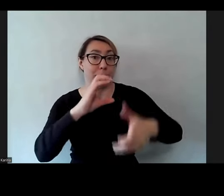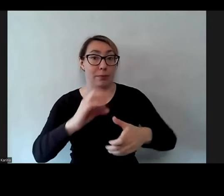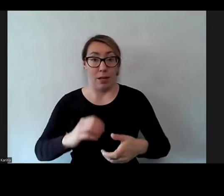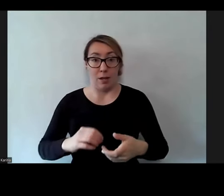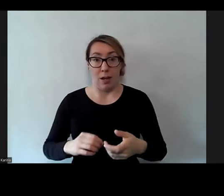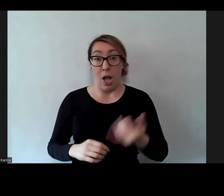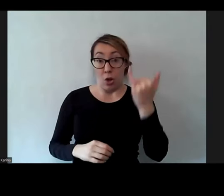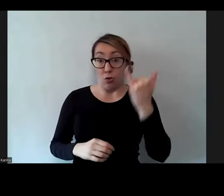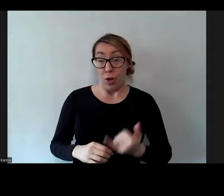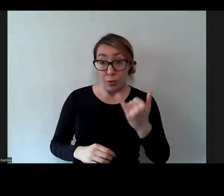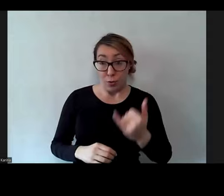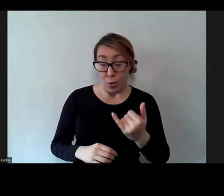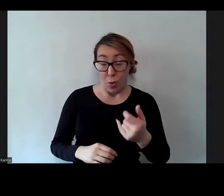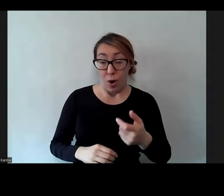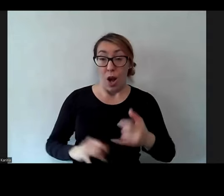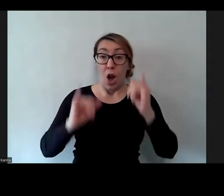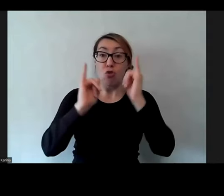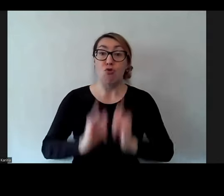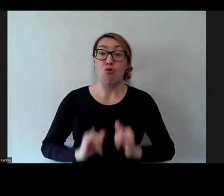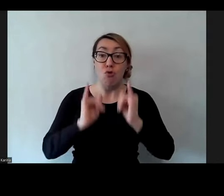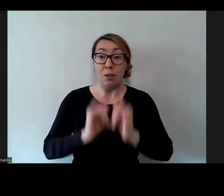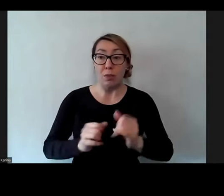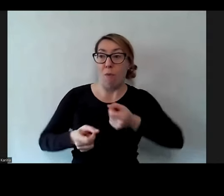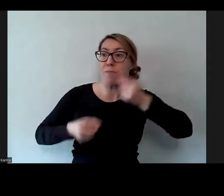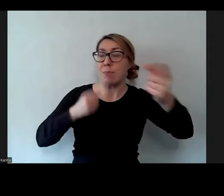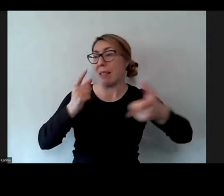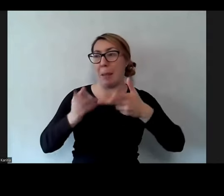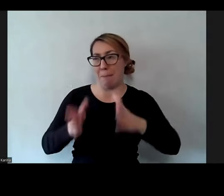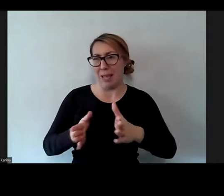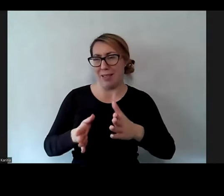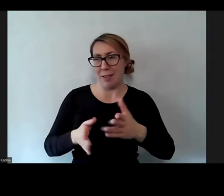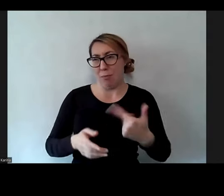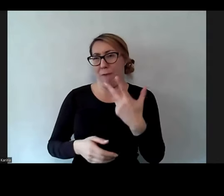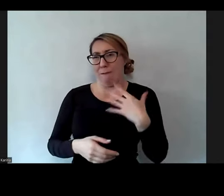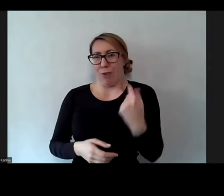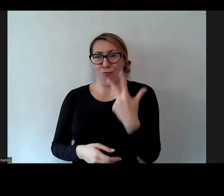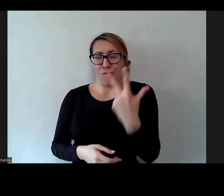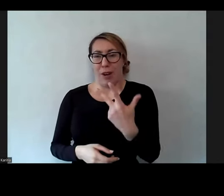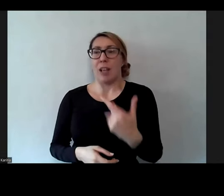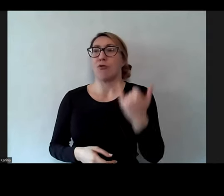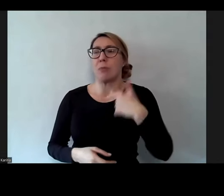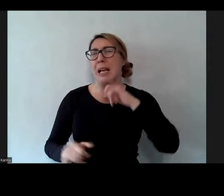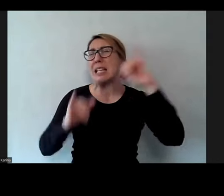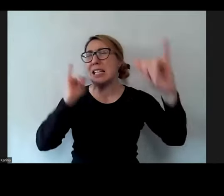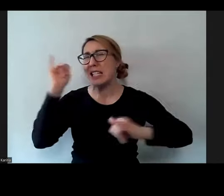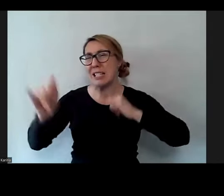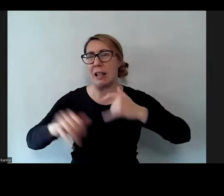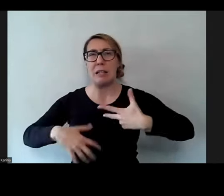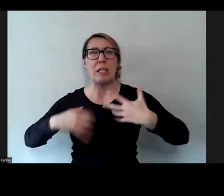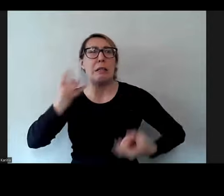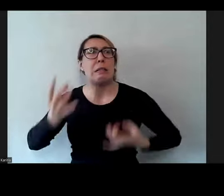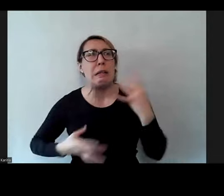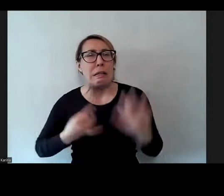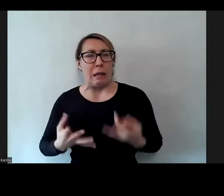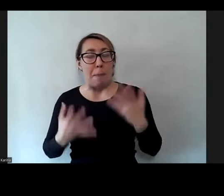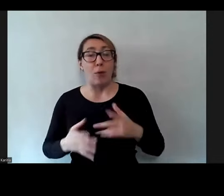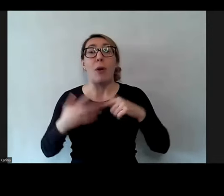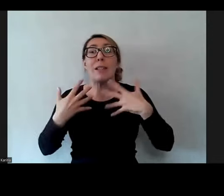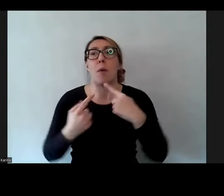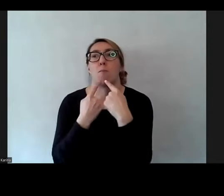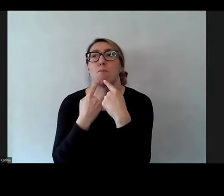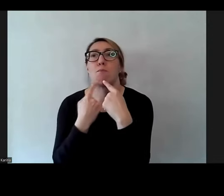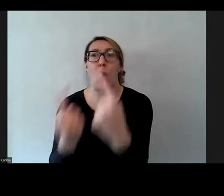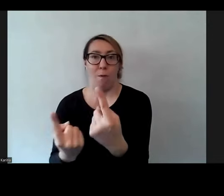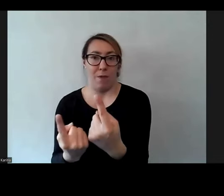ma trzylatka. Dziecko będzie krzyczeć, tłupać, tarzać się, rzucać, bo chce nam coś powiedzieć. Bo